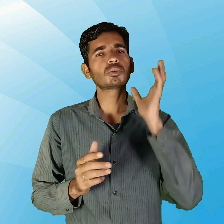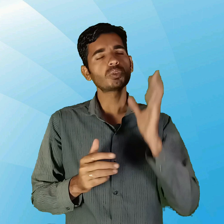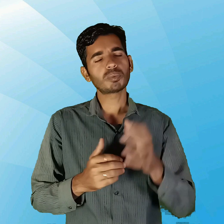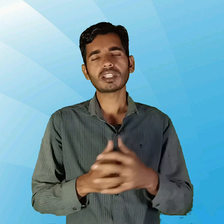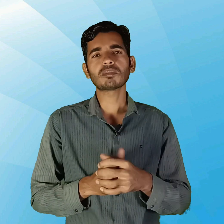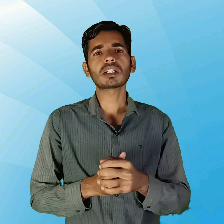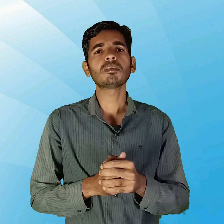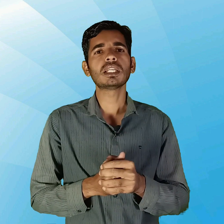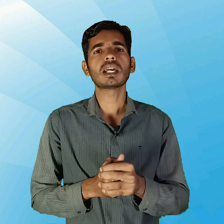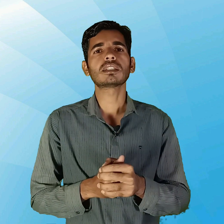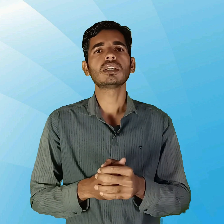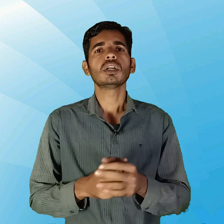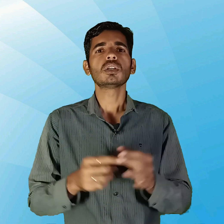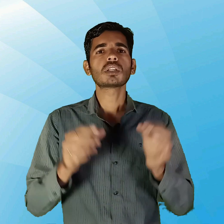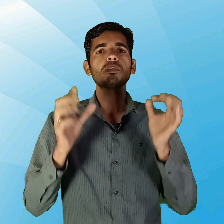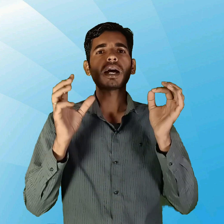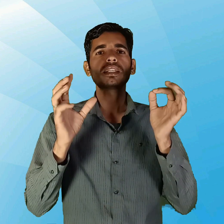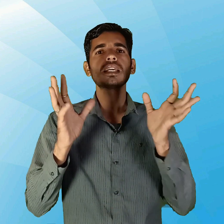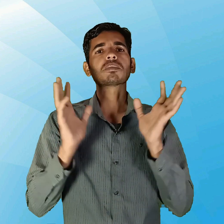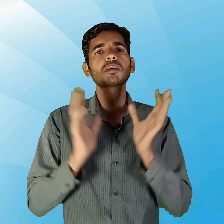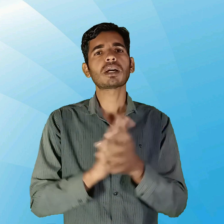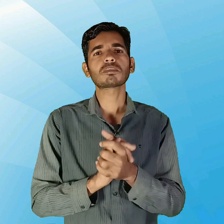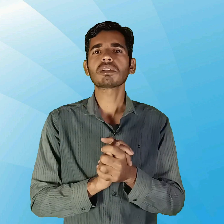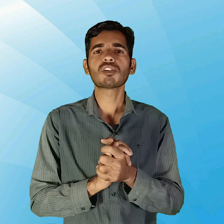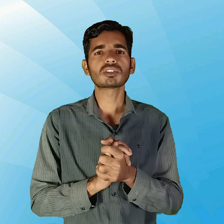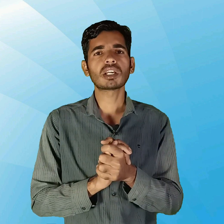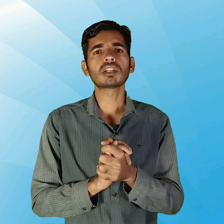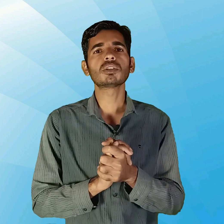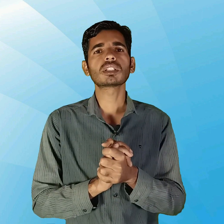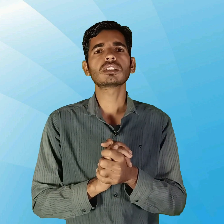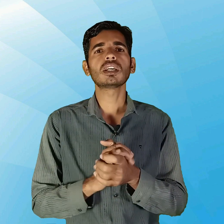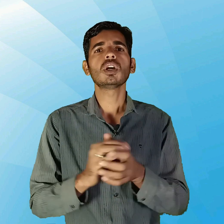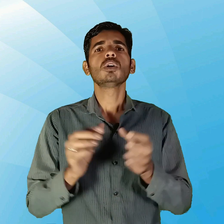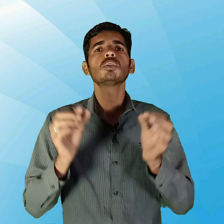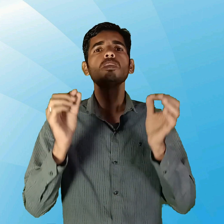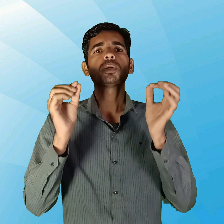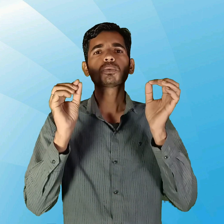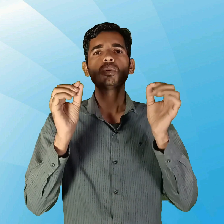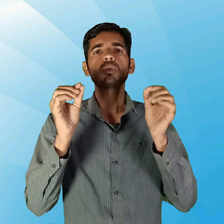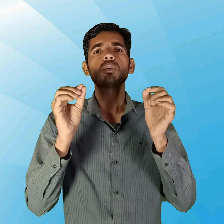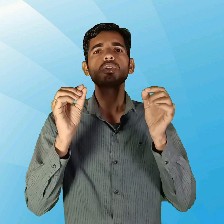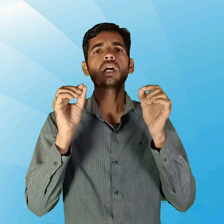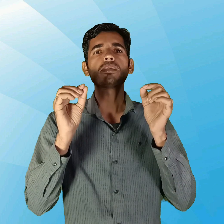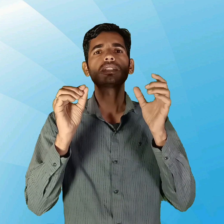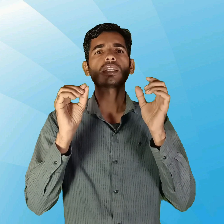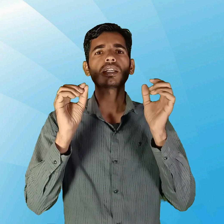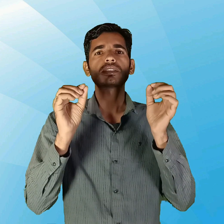पास में थंडे